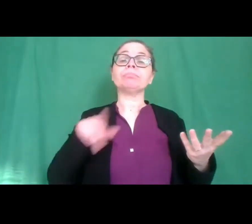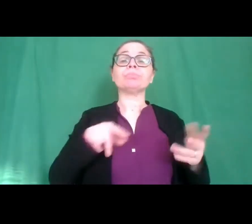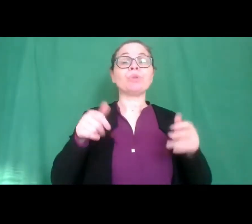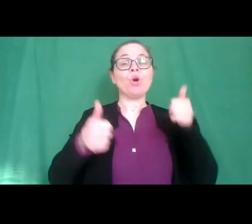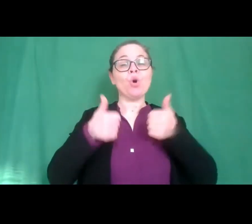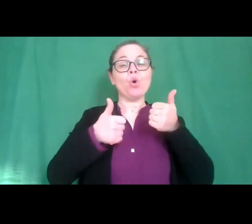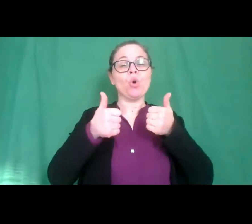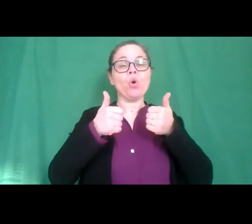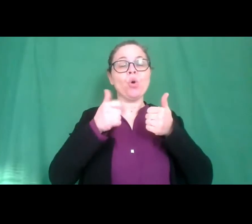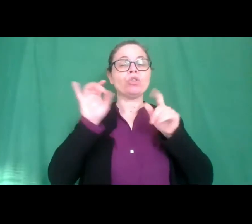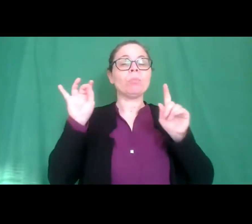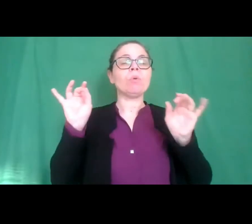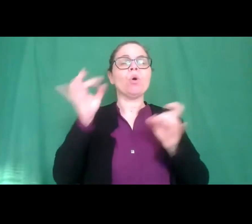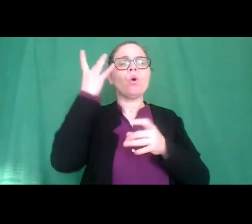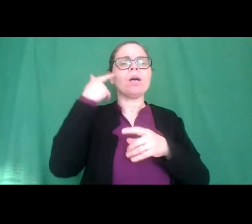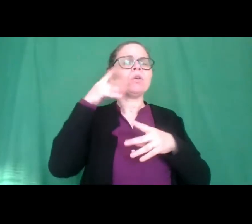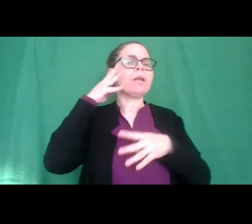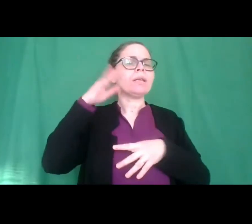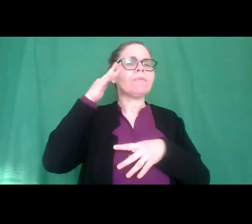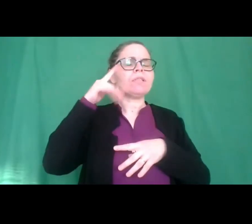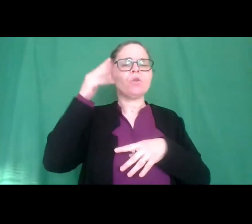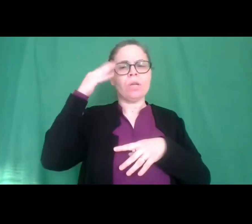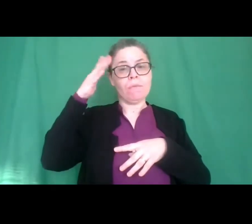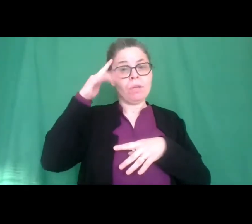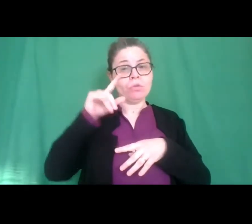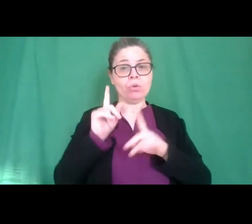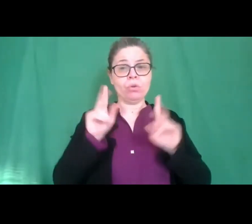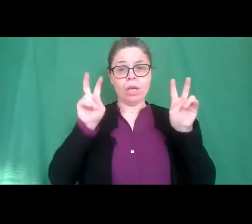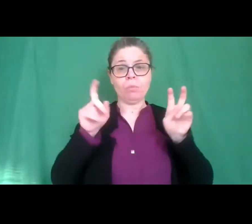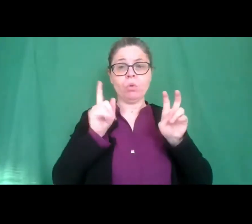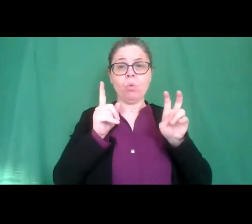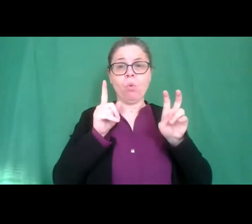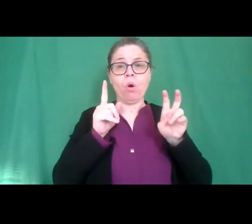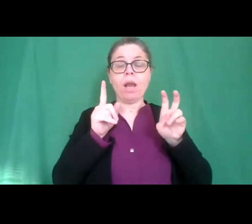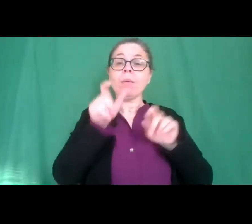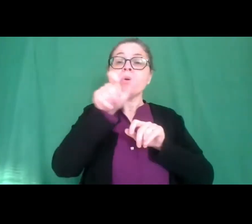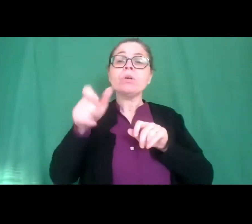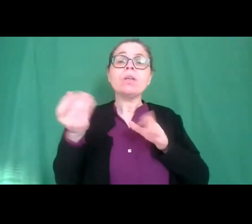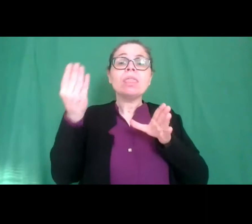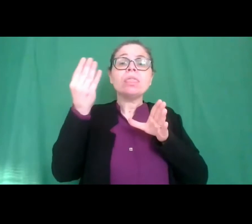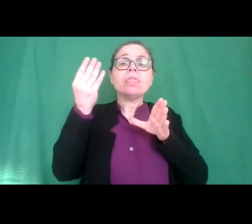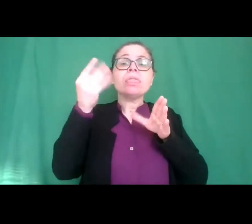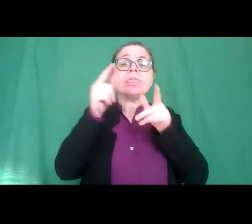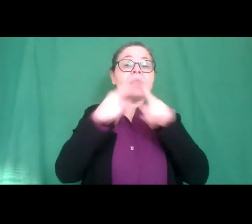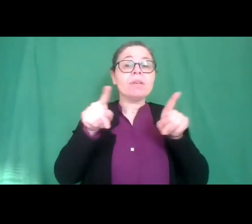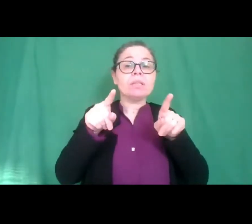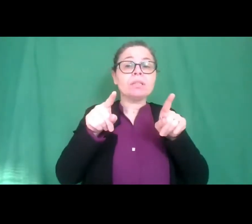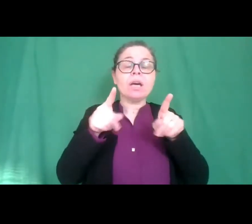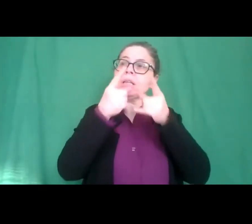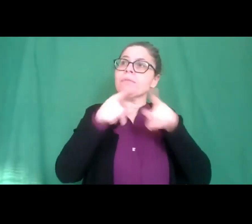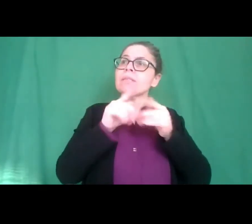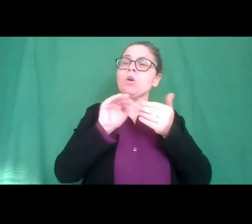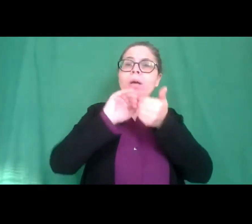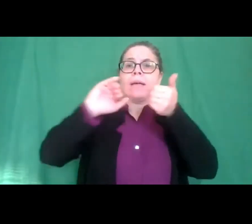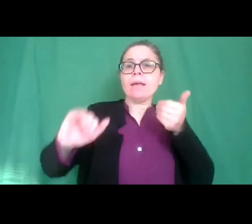riflessioni sui valori della diversità diversità non che esclude ed è margina